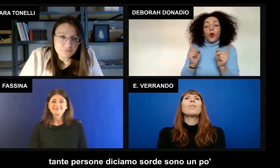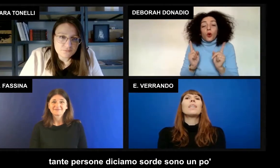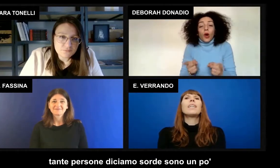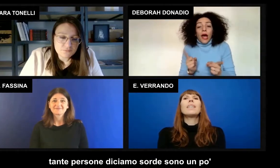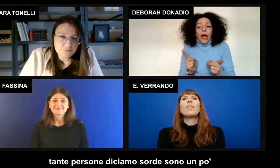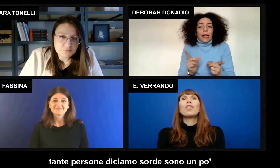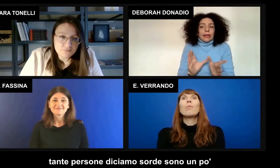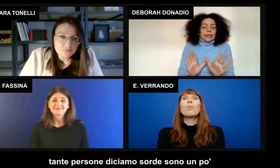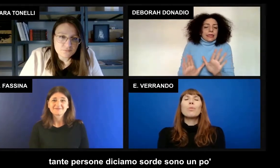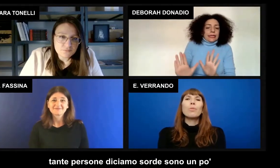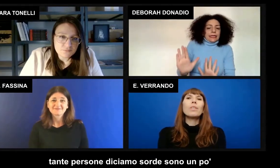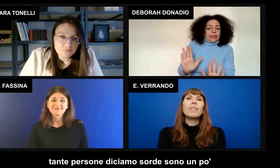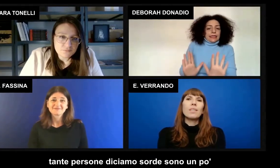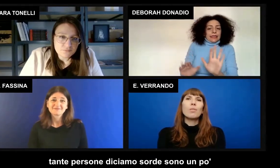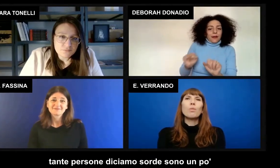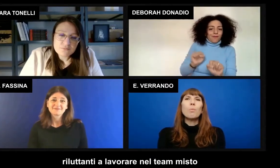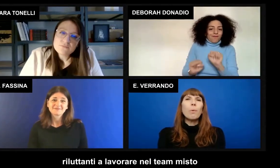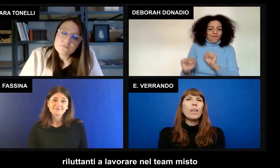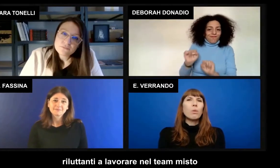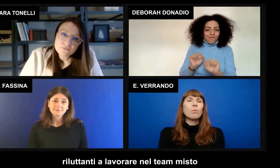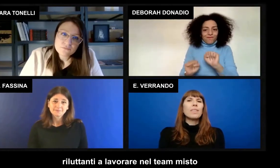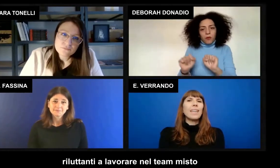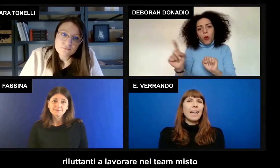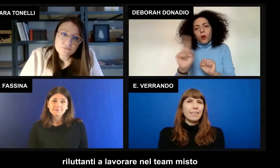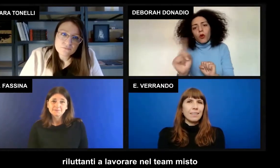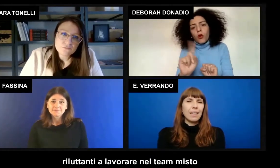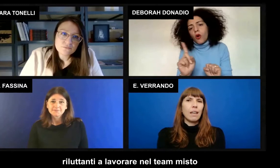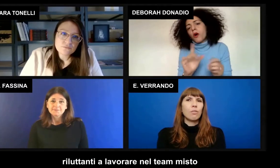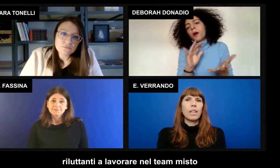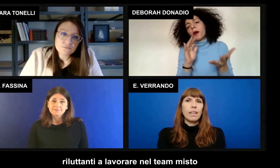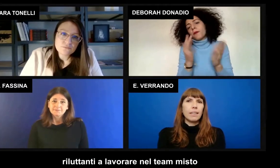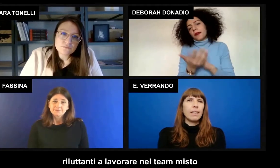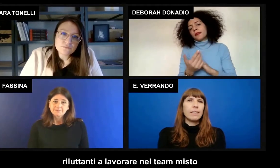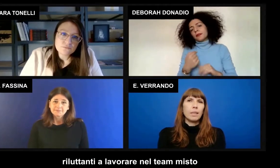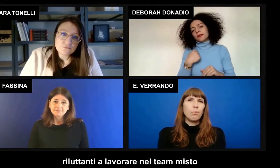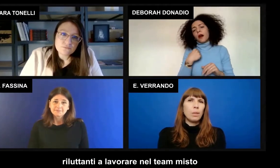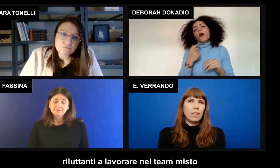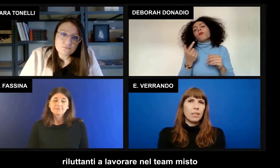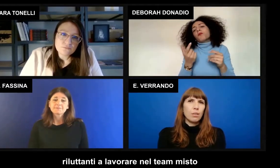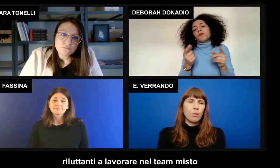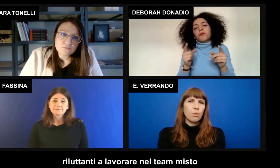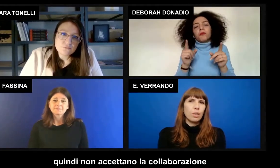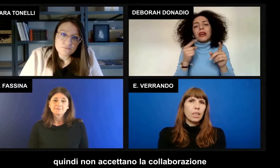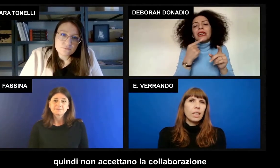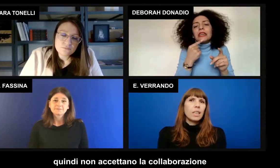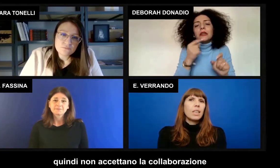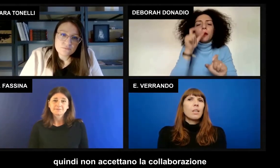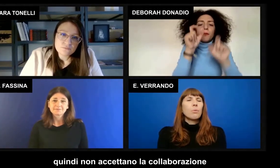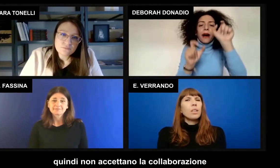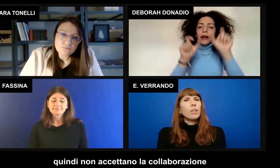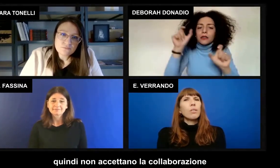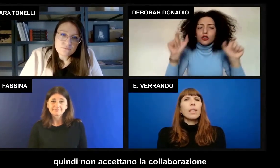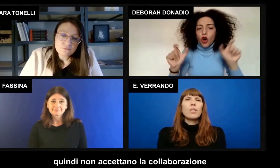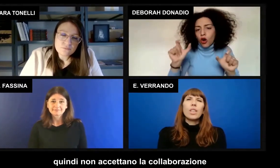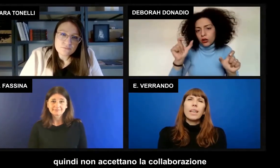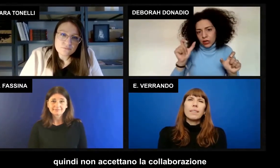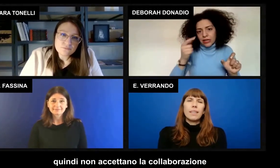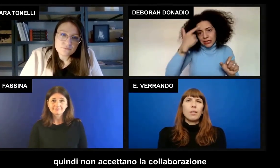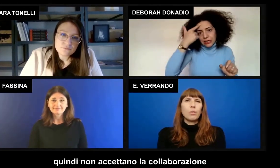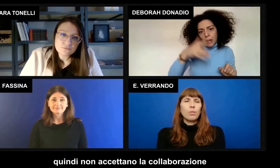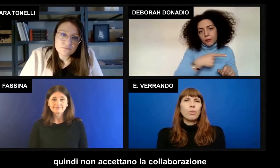persone diciamo sorde sono un po' riluttanti a lavorare nel team misto. Quindi non